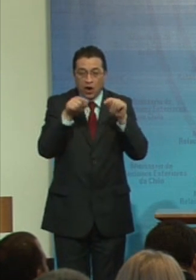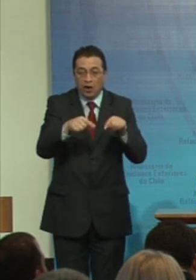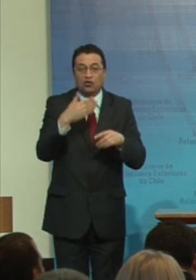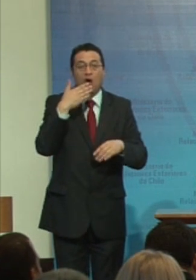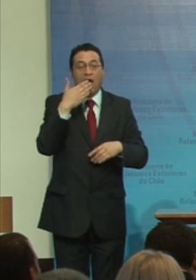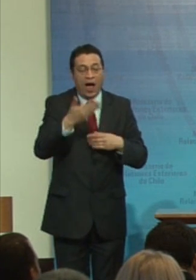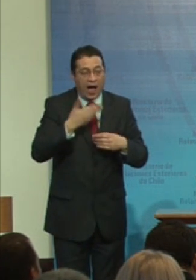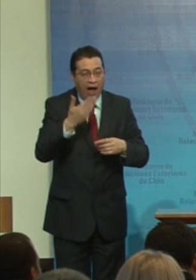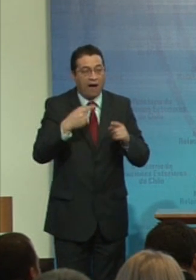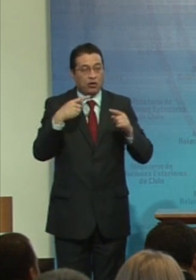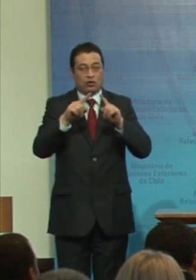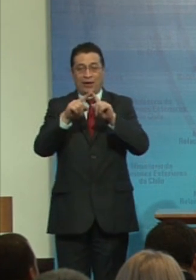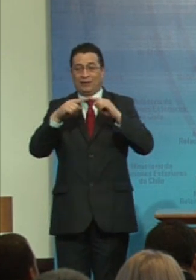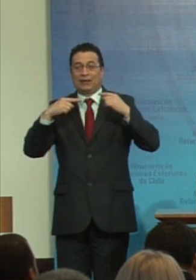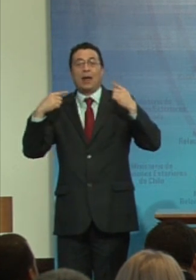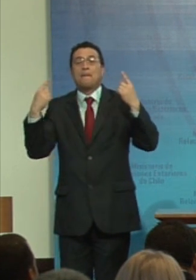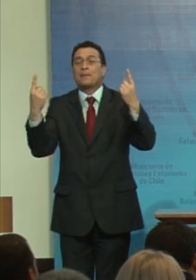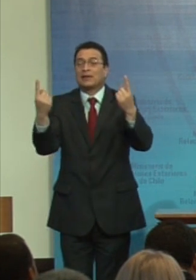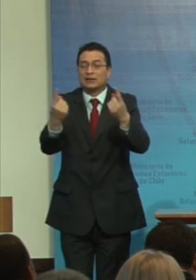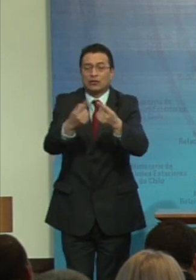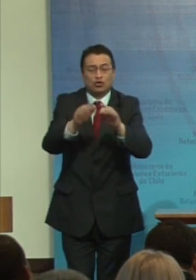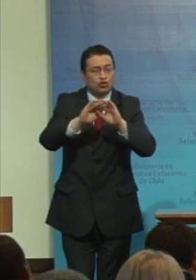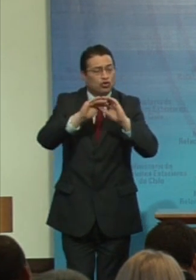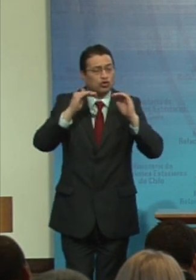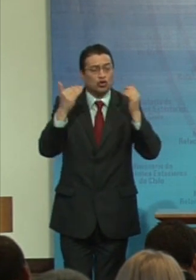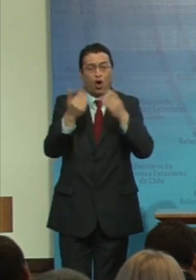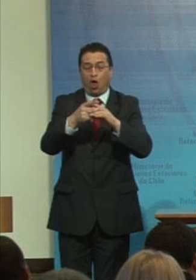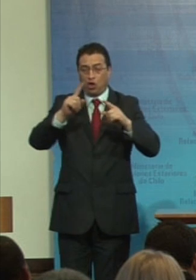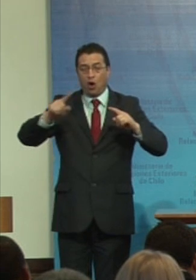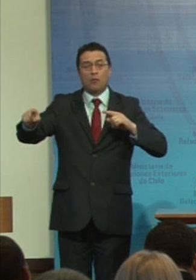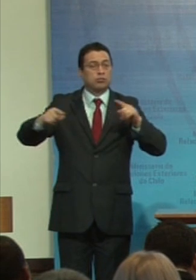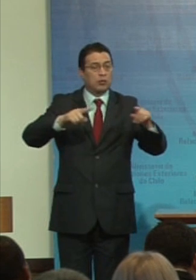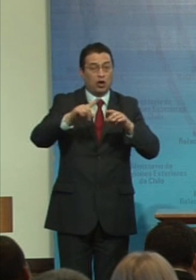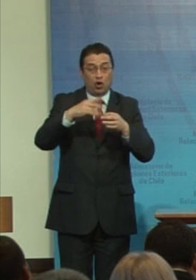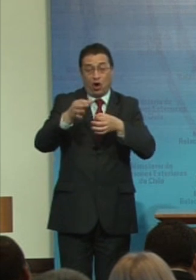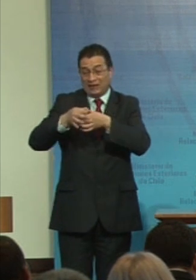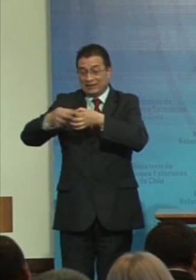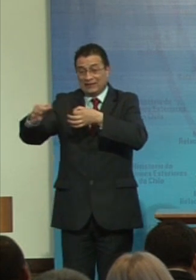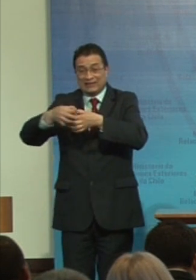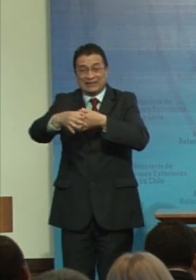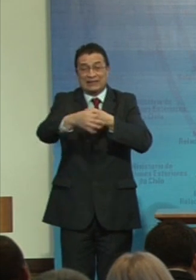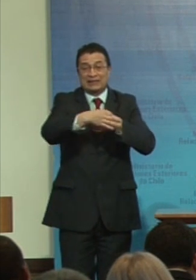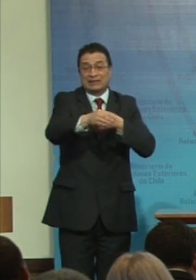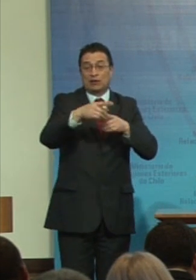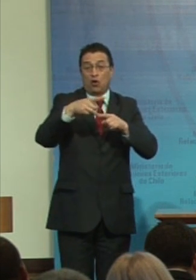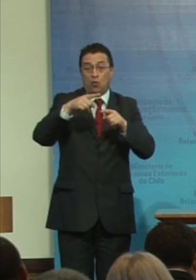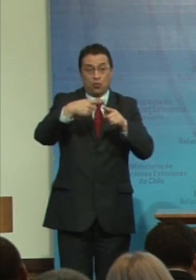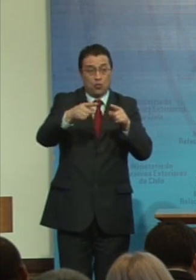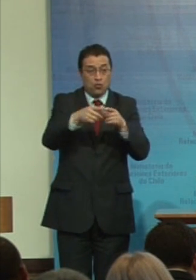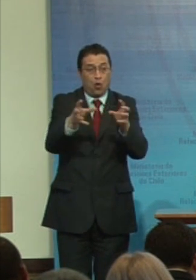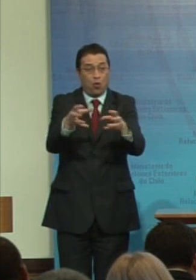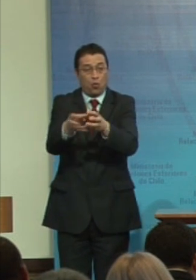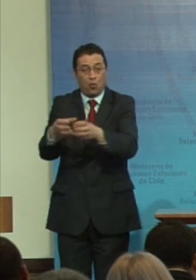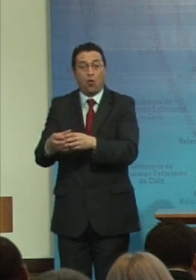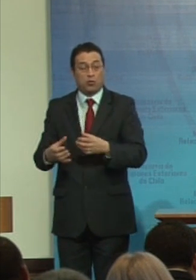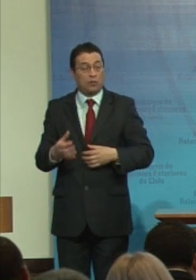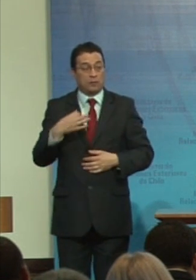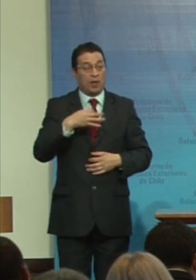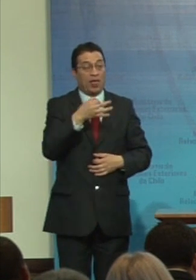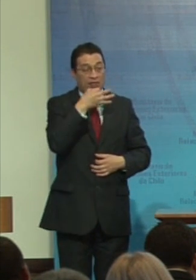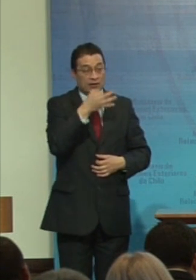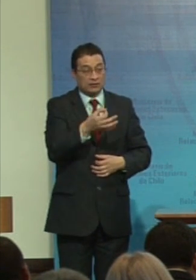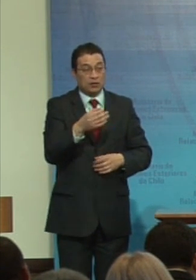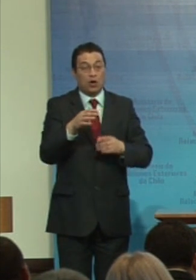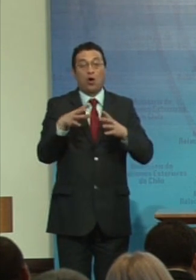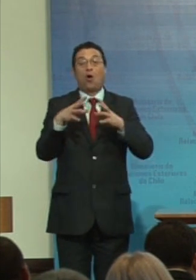transversalidad que debe cruzar al ámbito intersectorial decía yo el